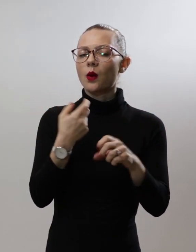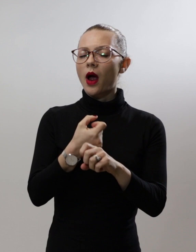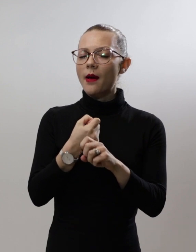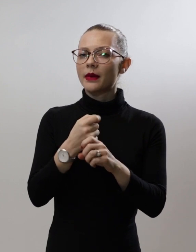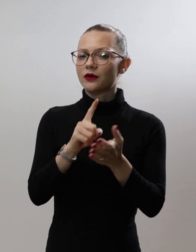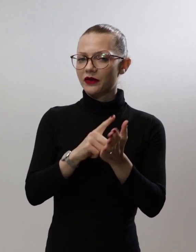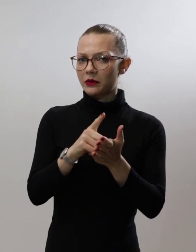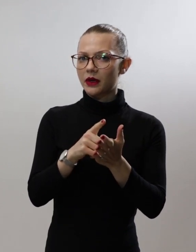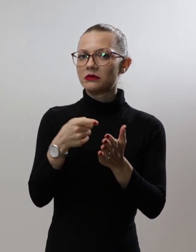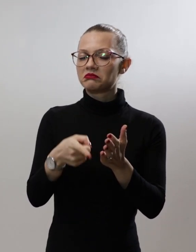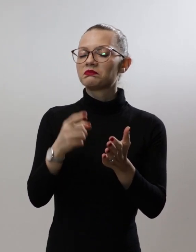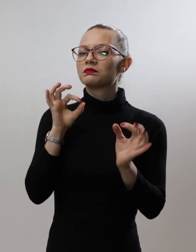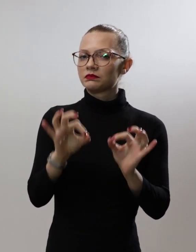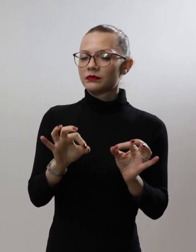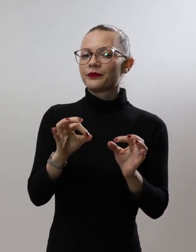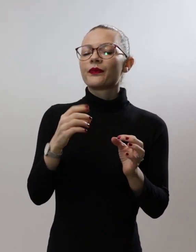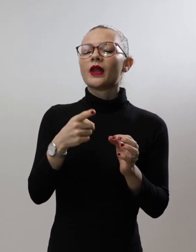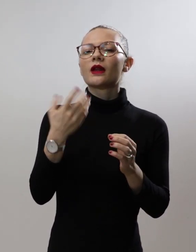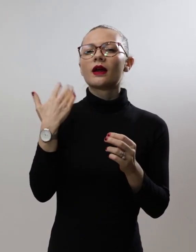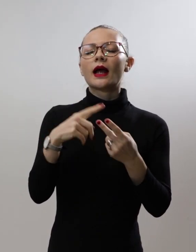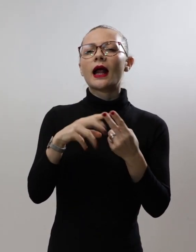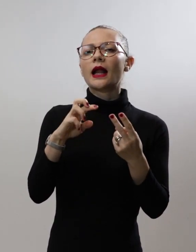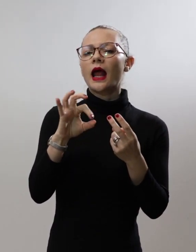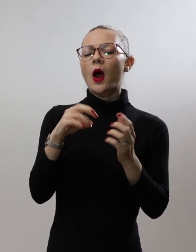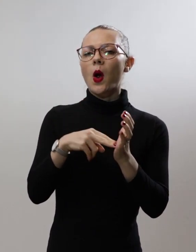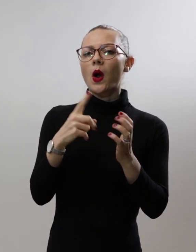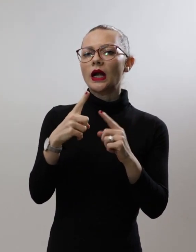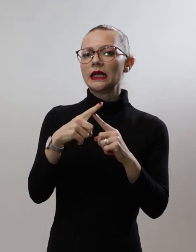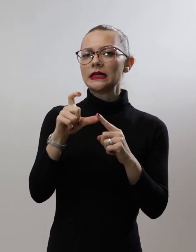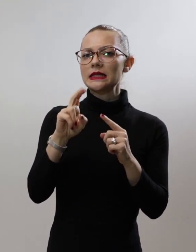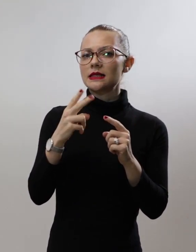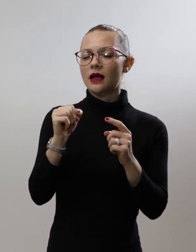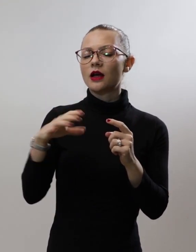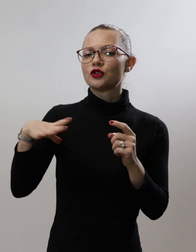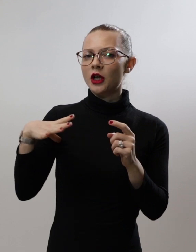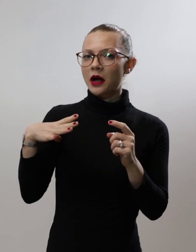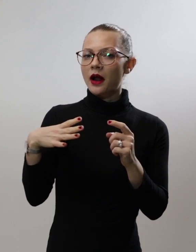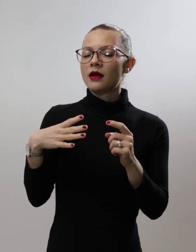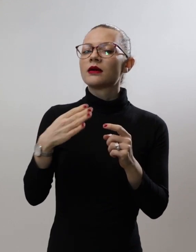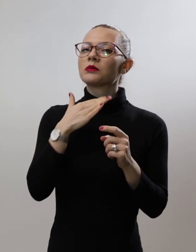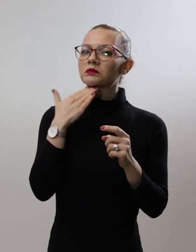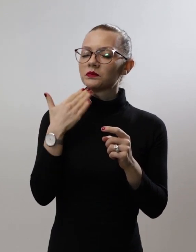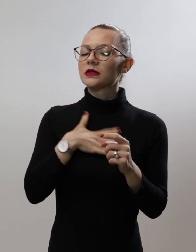потврда дека неолицката жена со особено внимание се грижала за изгледот на својата коса.